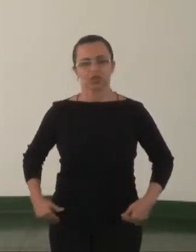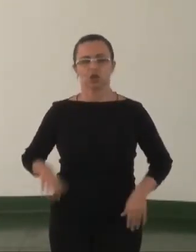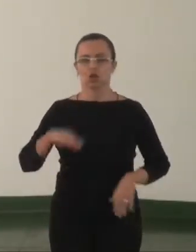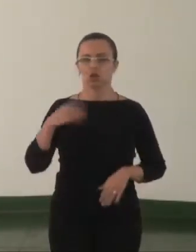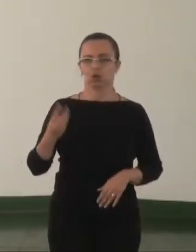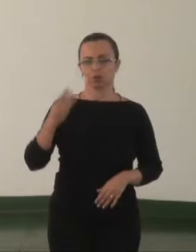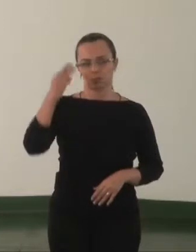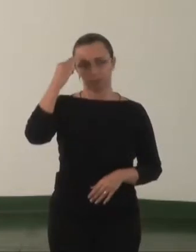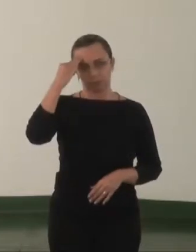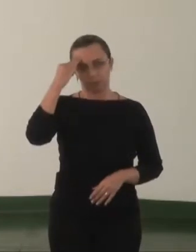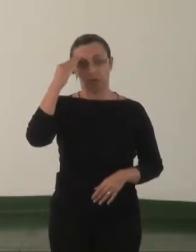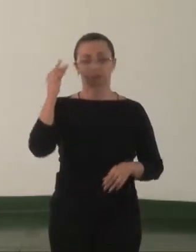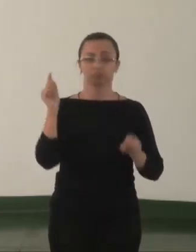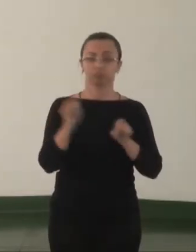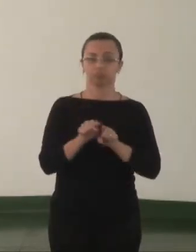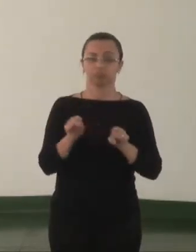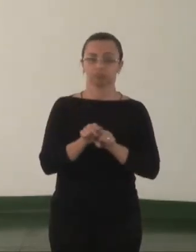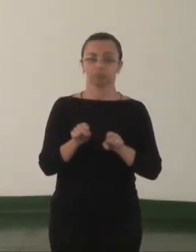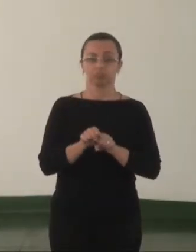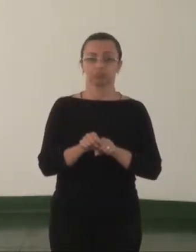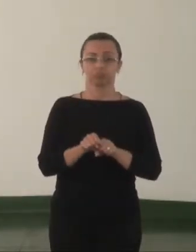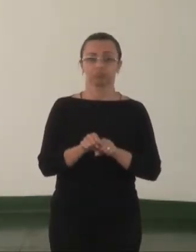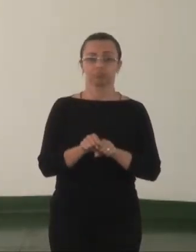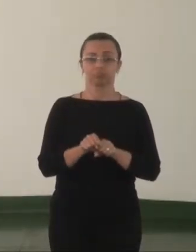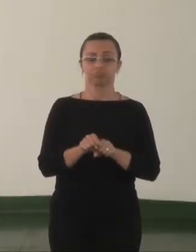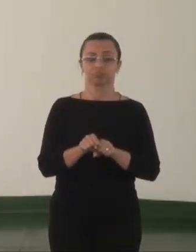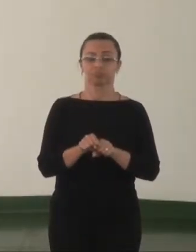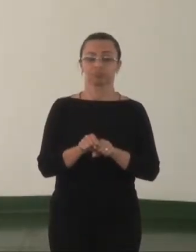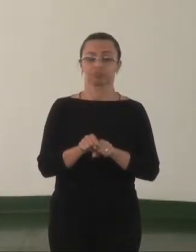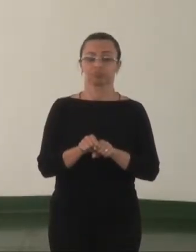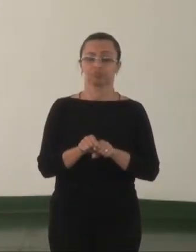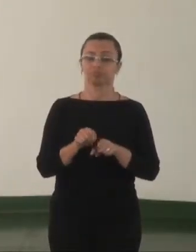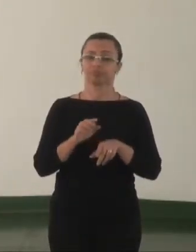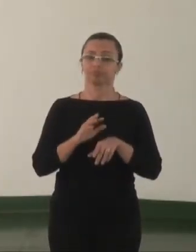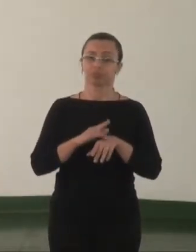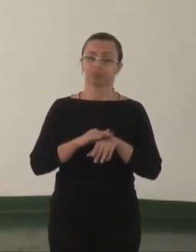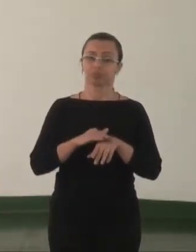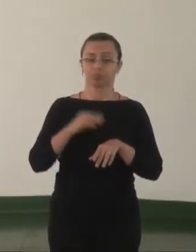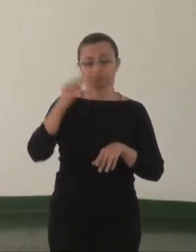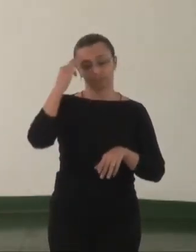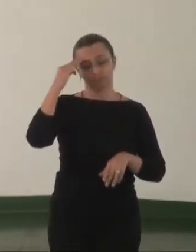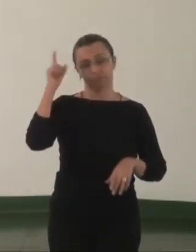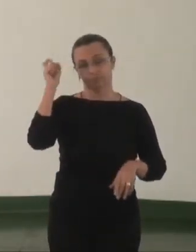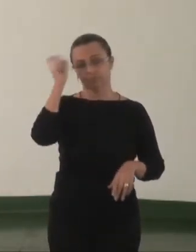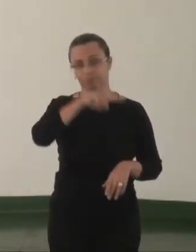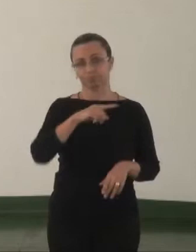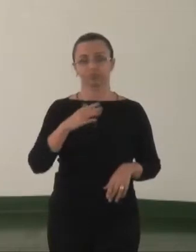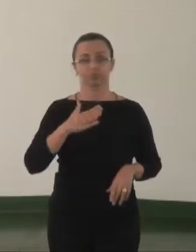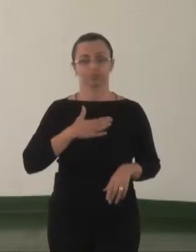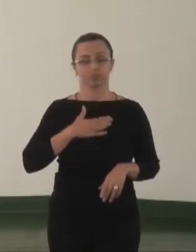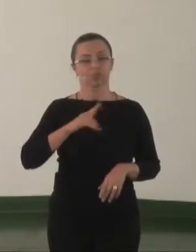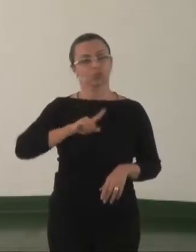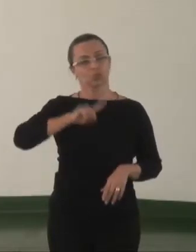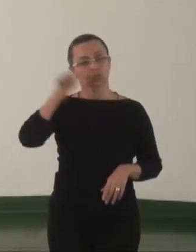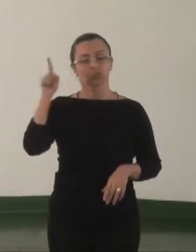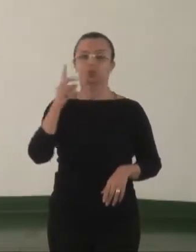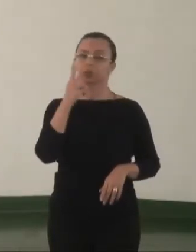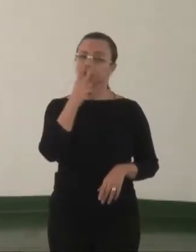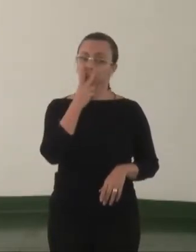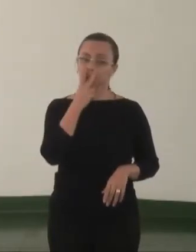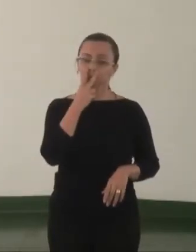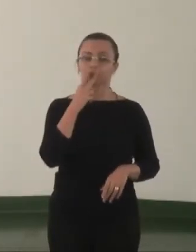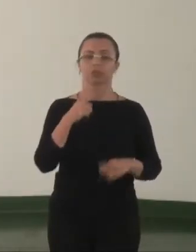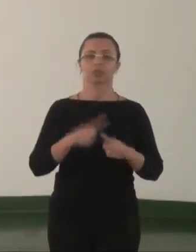também. Porque não dizer a doente mental tem tido dificuldades. Eu mesma em Vitória presenciei